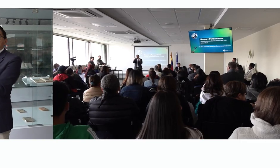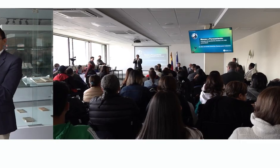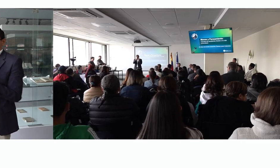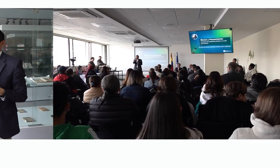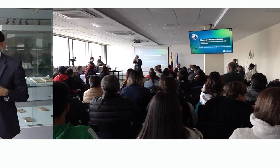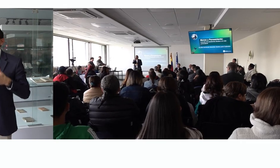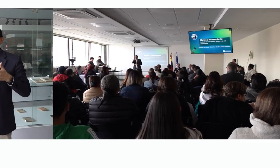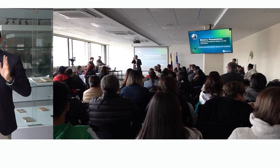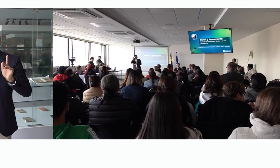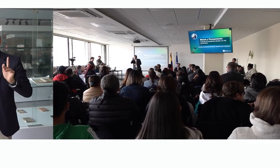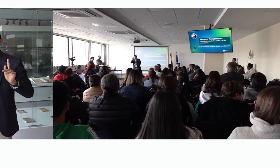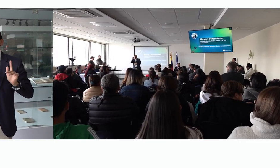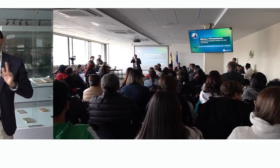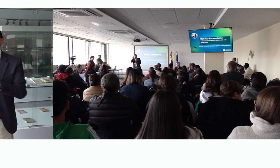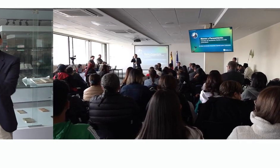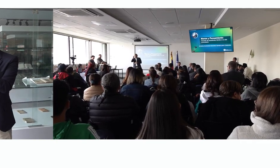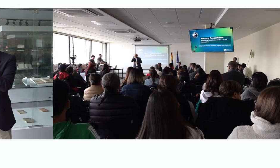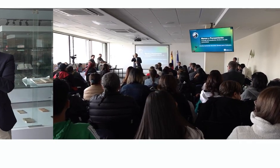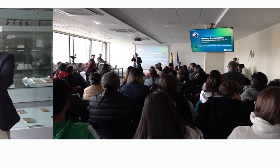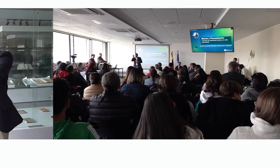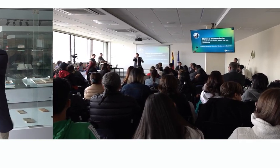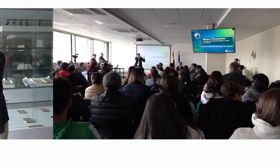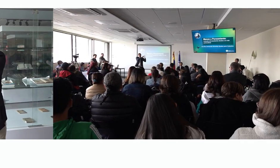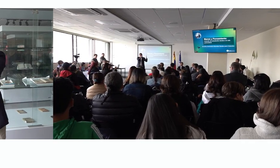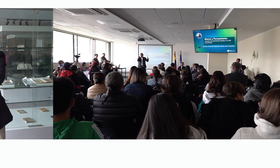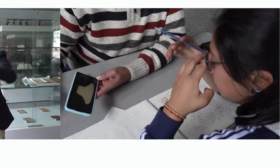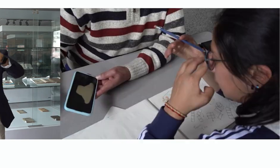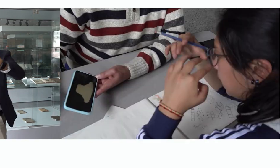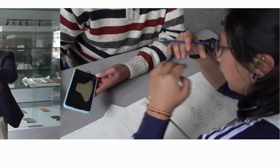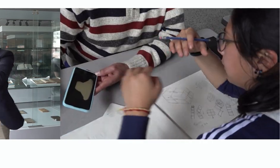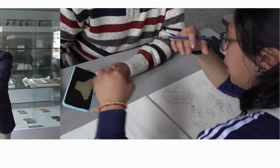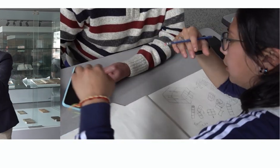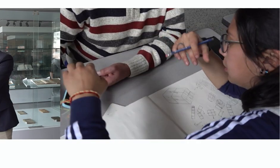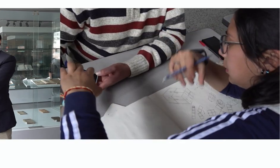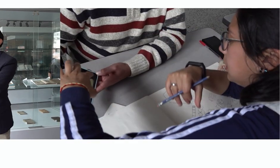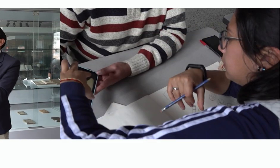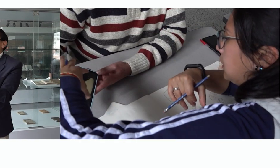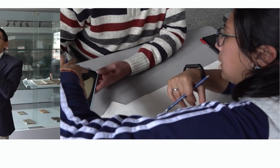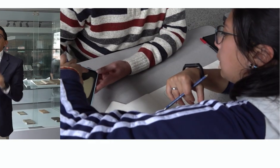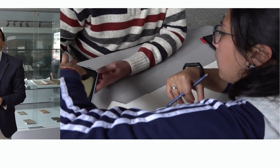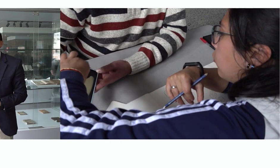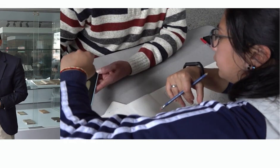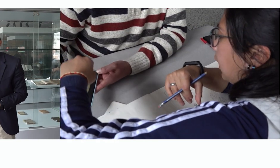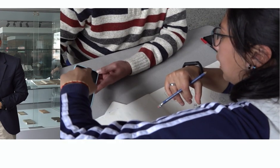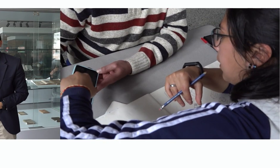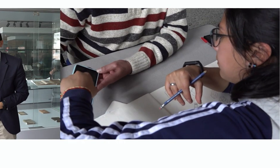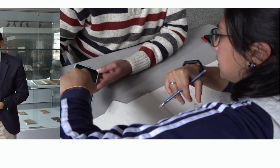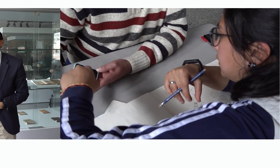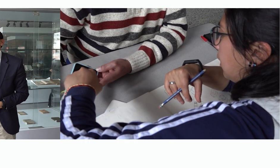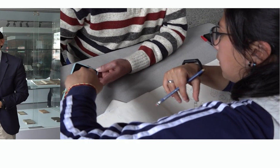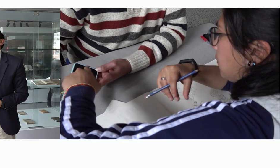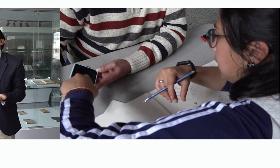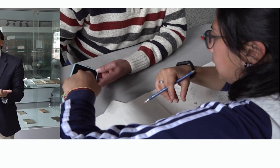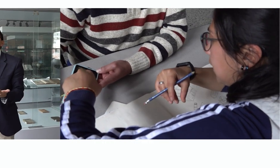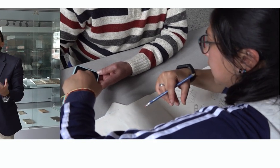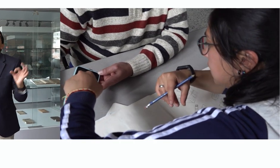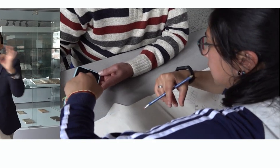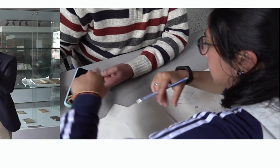y es importante que se nos reconozca y se nos entienda de esa forma. Socialmente encontramos diferentes barreras por la diferencia de